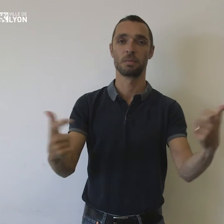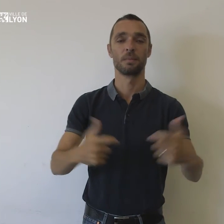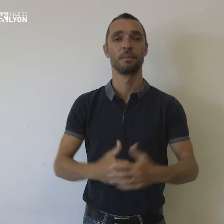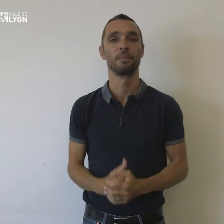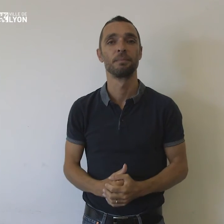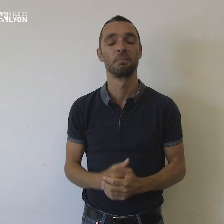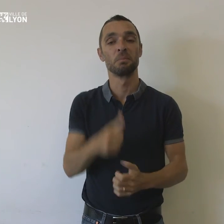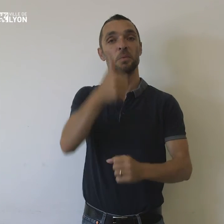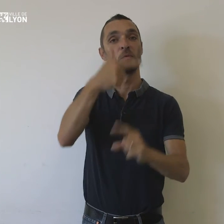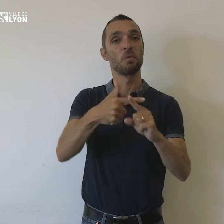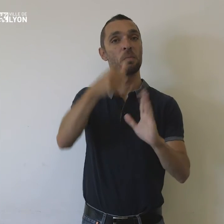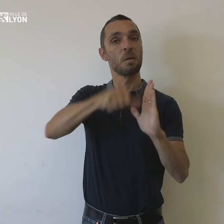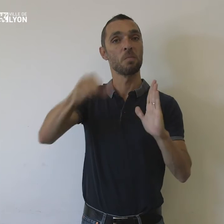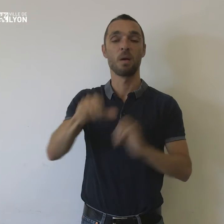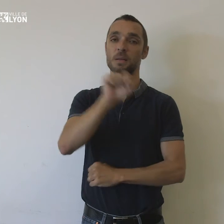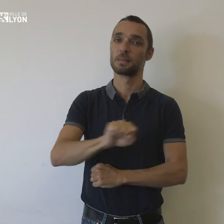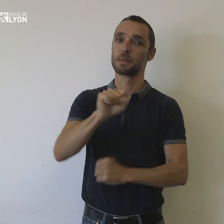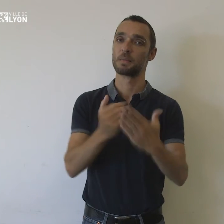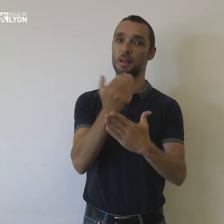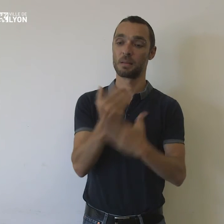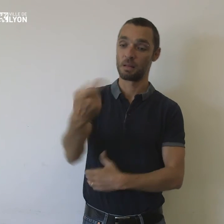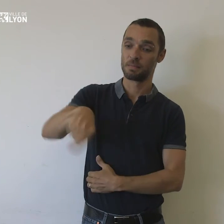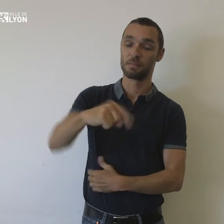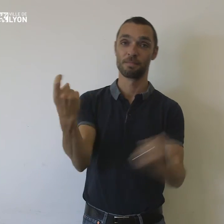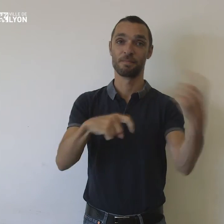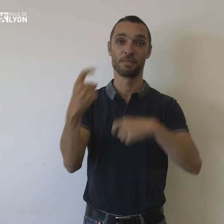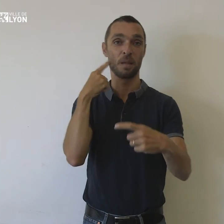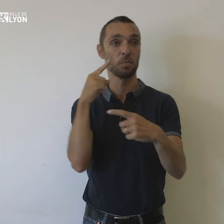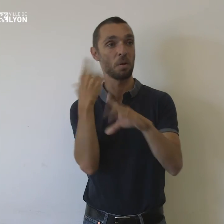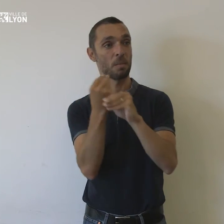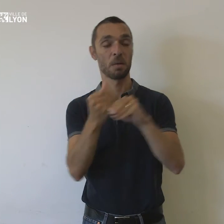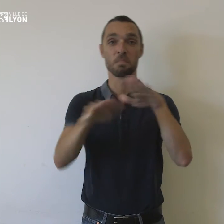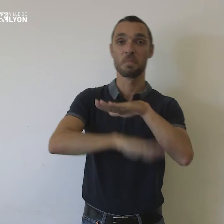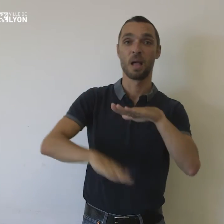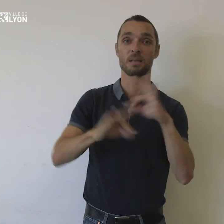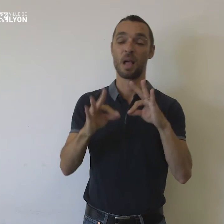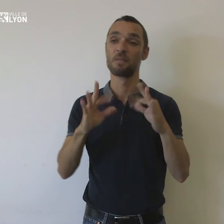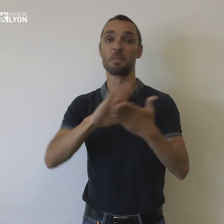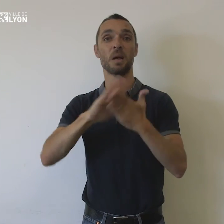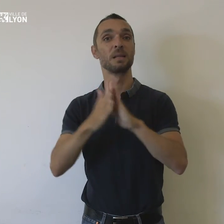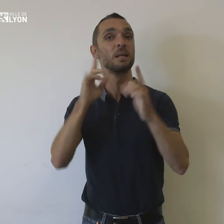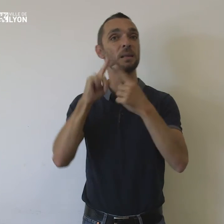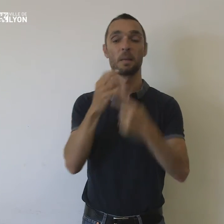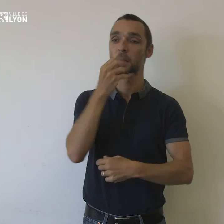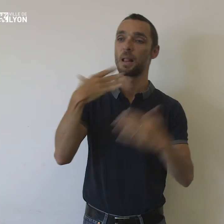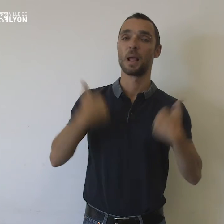Un samedi matin par mois, vous pouvez venir vous initier à une pratique de bien-être, comme le pilates, le qigong ou la sophrologie.